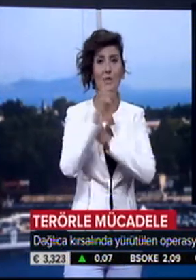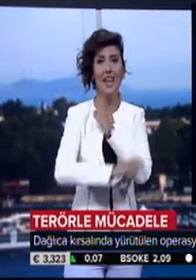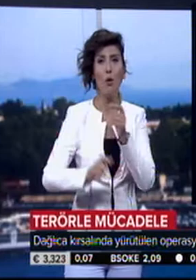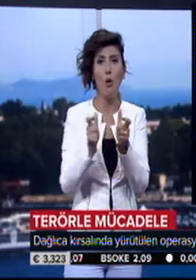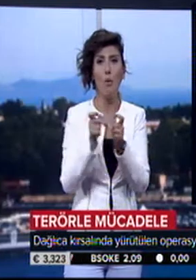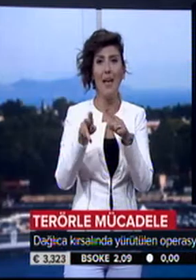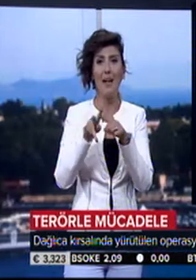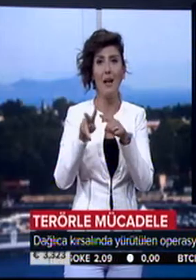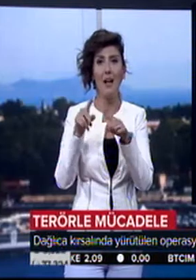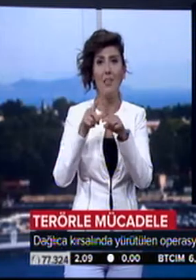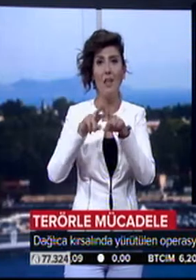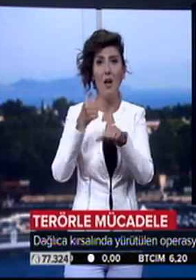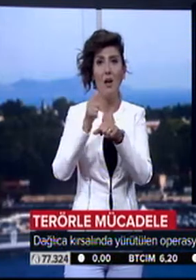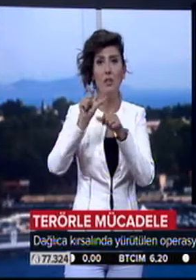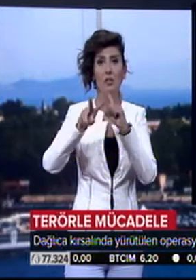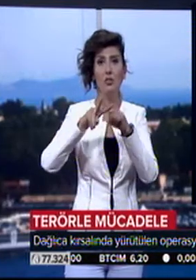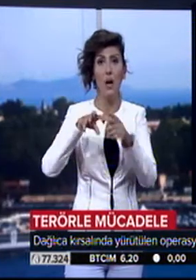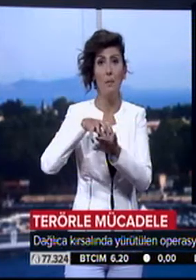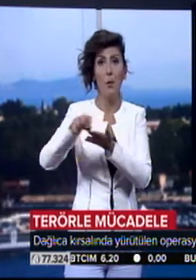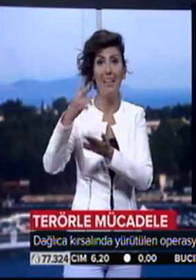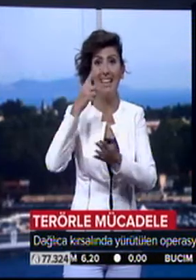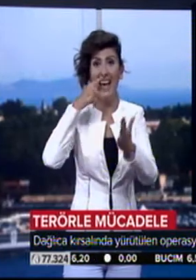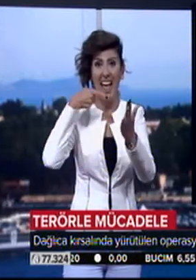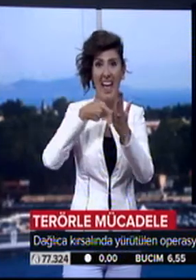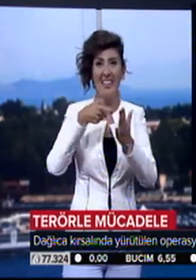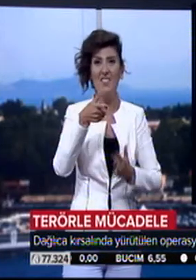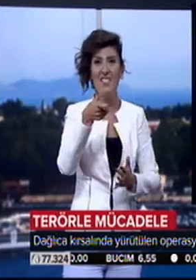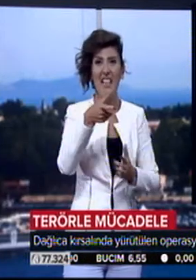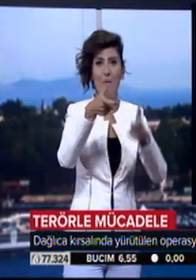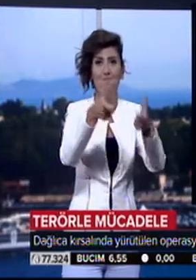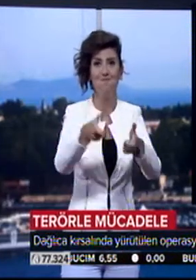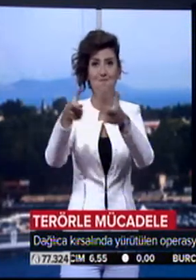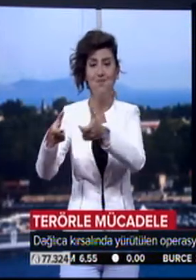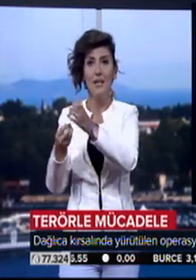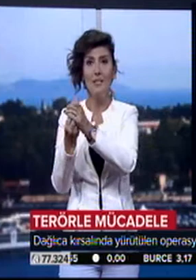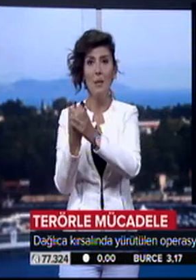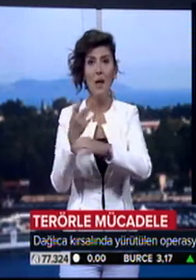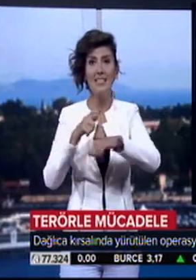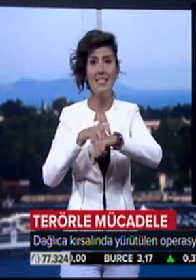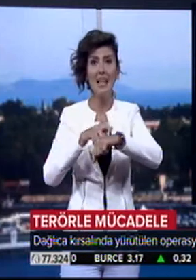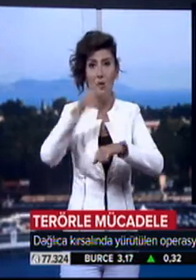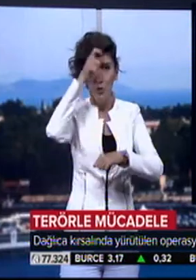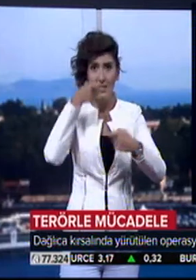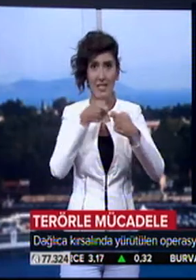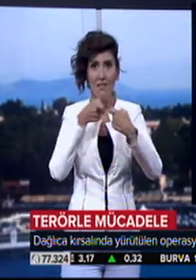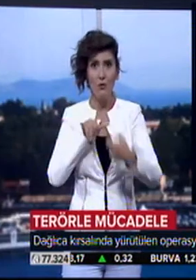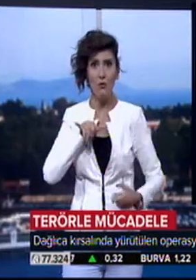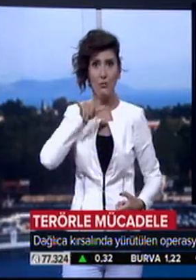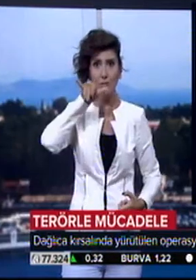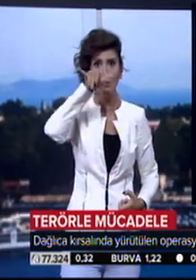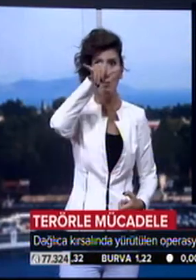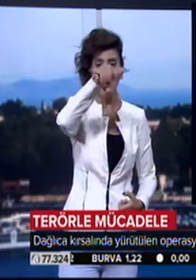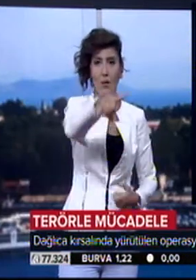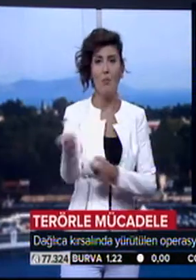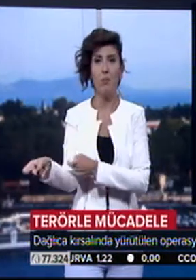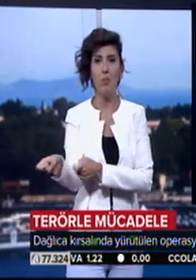terör örgütü PKK'nın Dağlıca bölgesindeki iki hedef ve silah mevzileri sabah saatlerinde Türk savaş uçakları tarafından